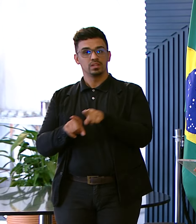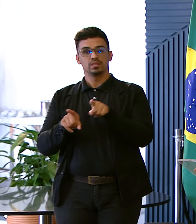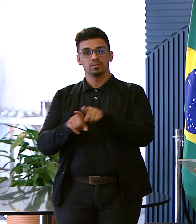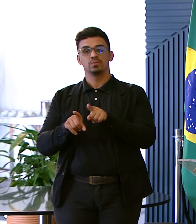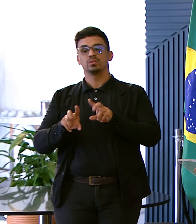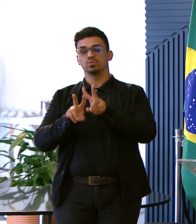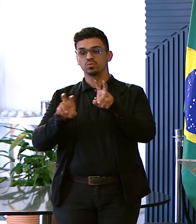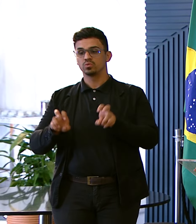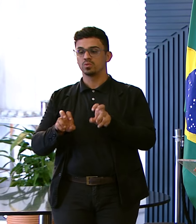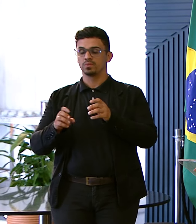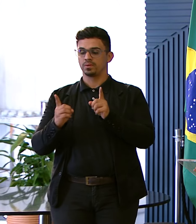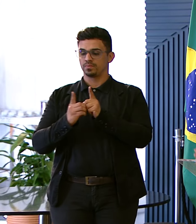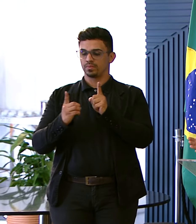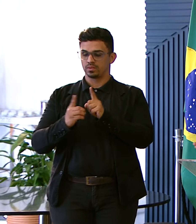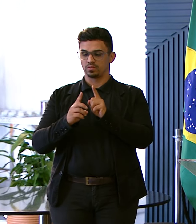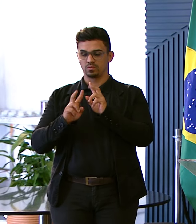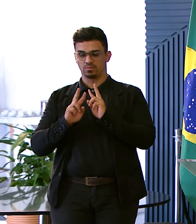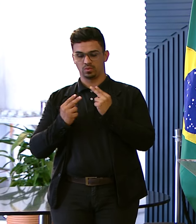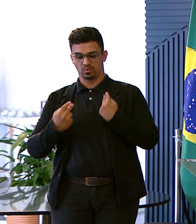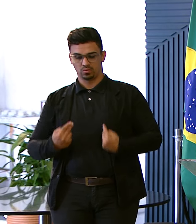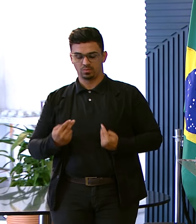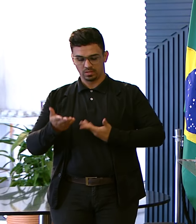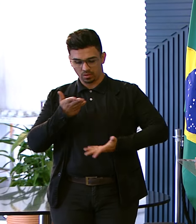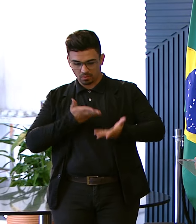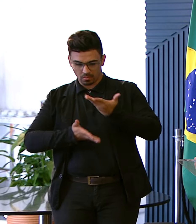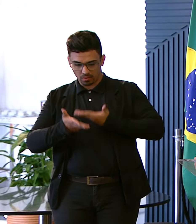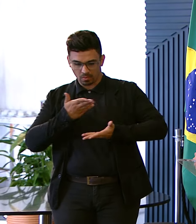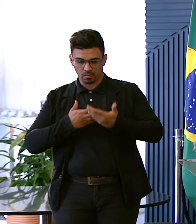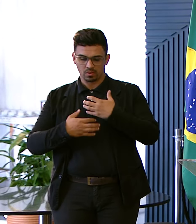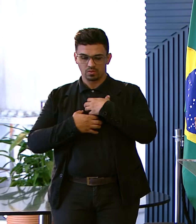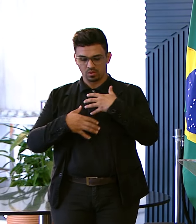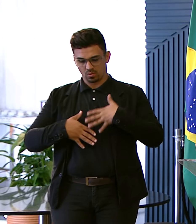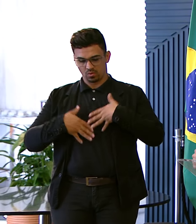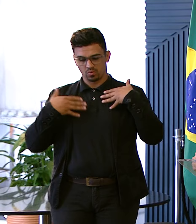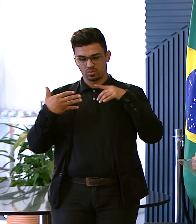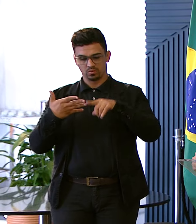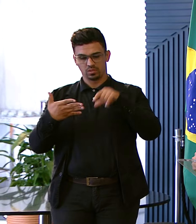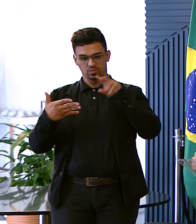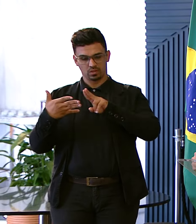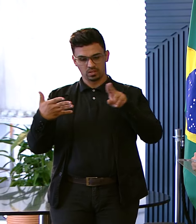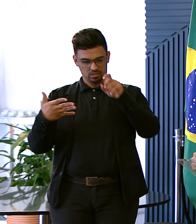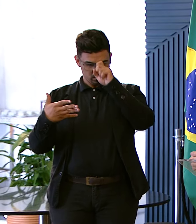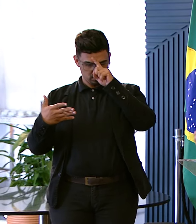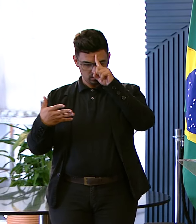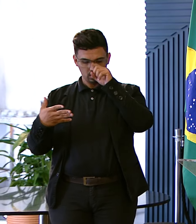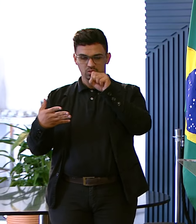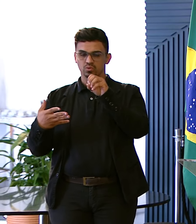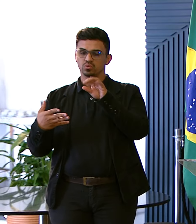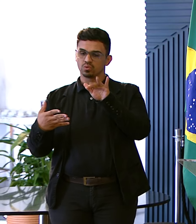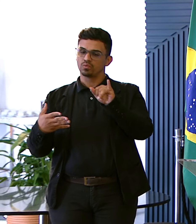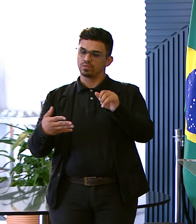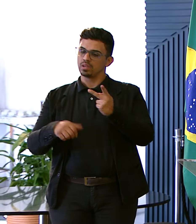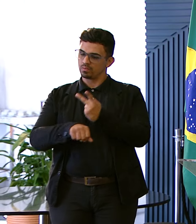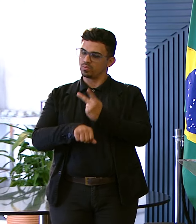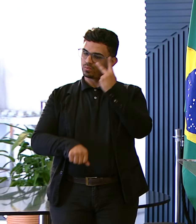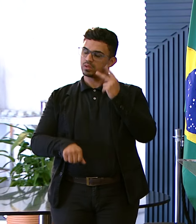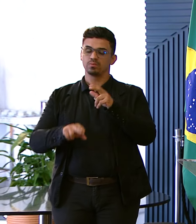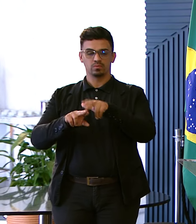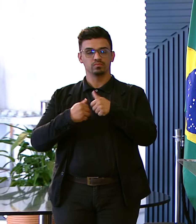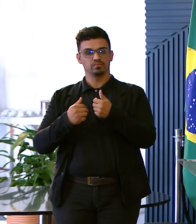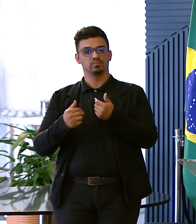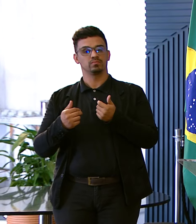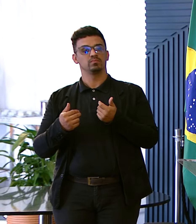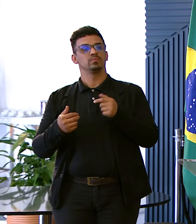atendimento humanizado E eu tenho orgulho De poder Indicar esse prêmio Para o Hospital Sofia Feldman Que de fato Entende isso Não só no